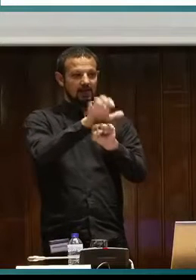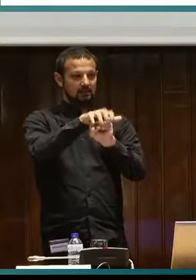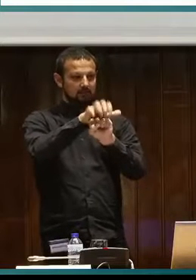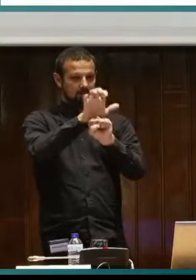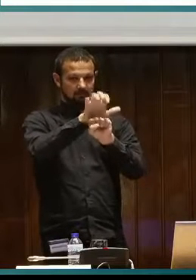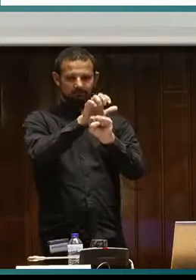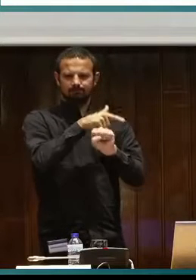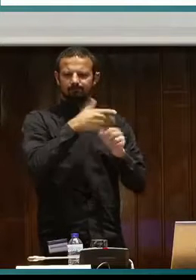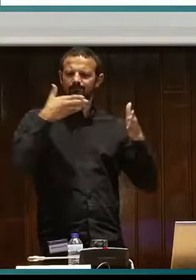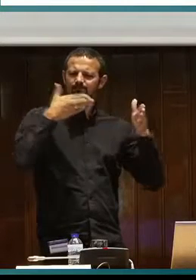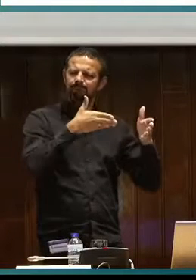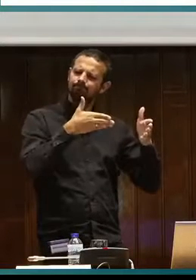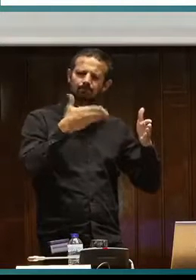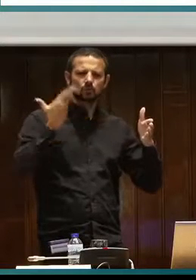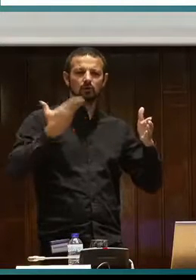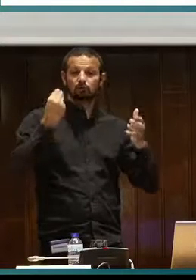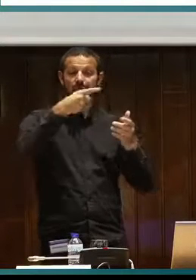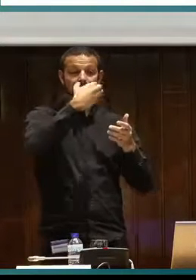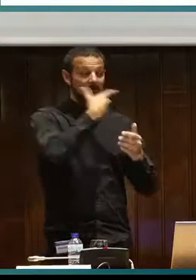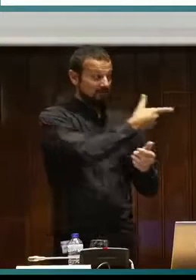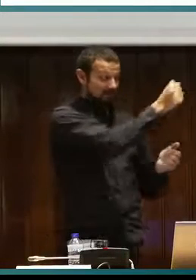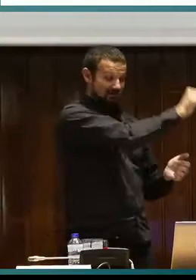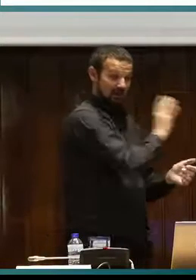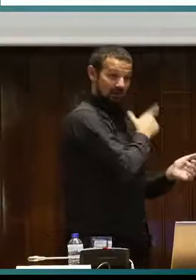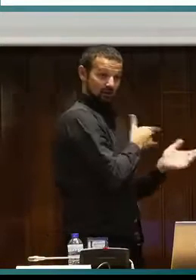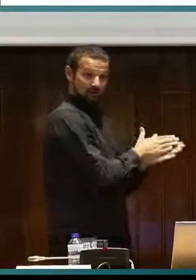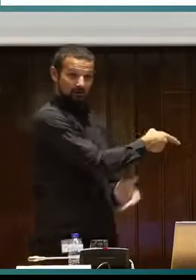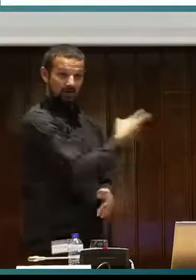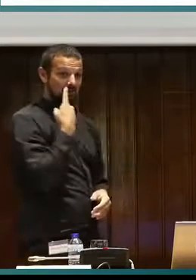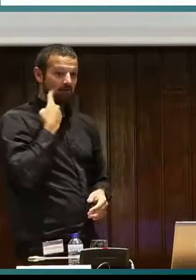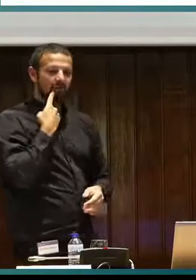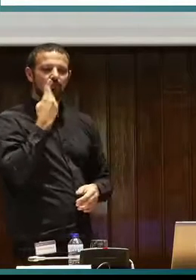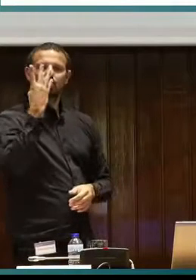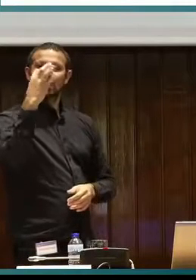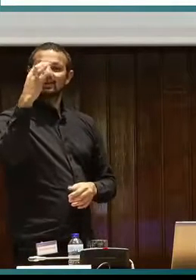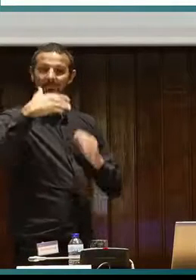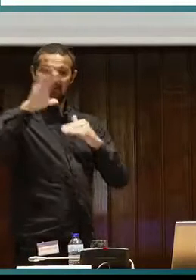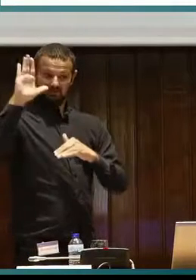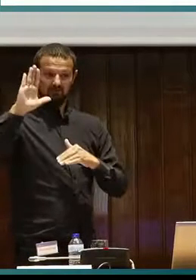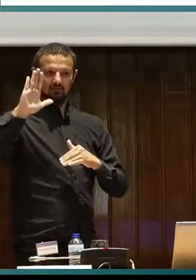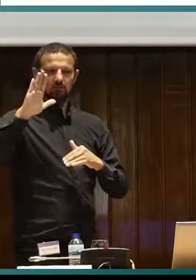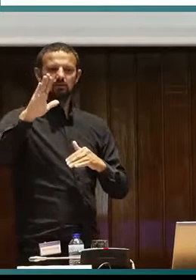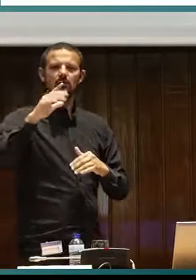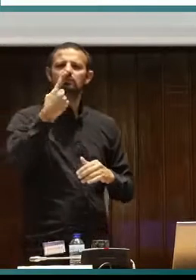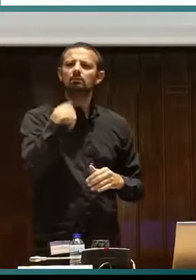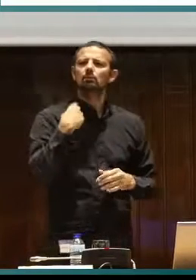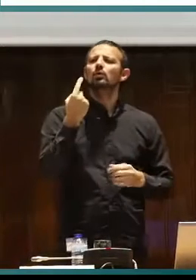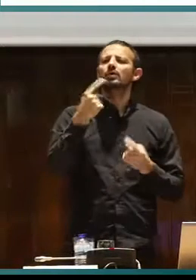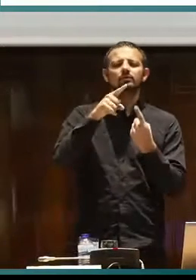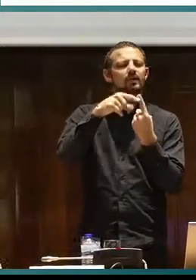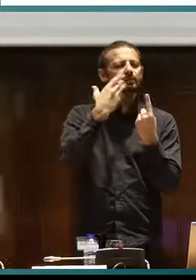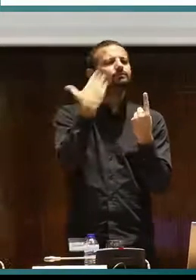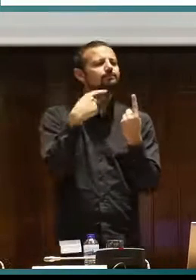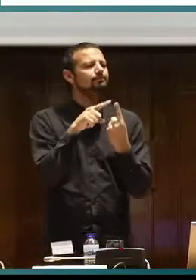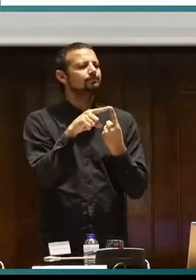Desde la fundación estábamos pensando, este es el signo, estábamos pensando la importancia que tiene lo que ha explicado ya mi compañero Emilio, que hay más de 40 signo